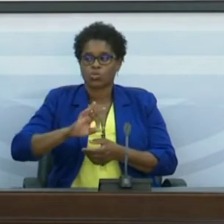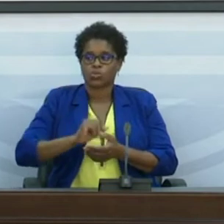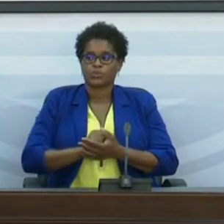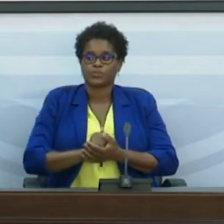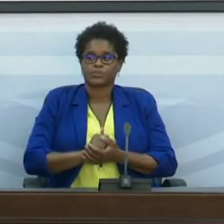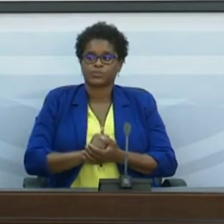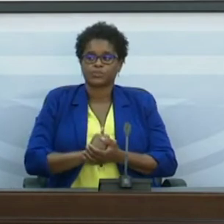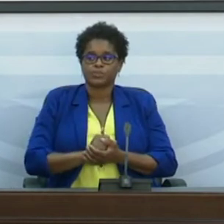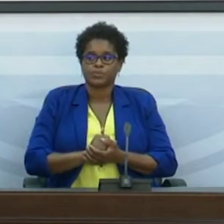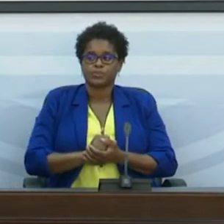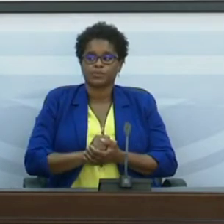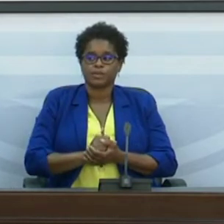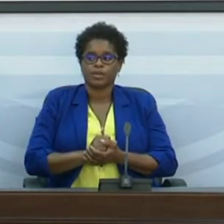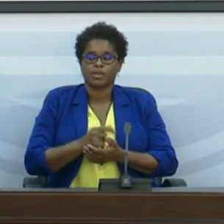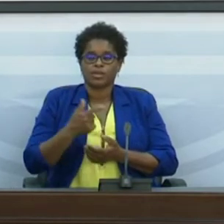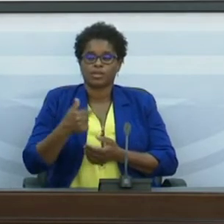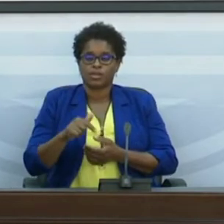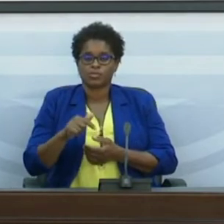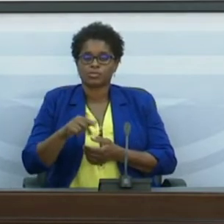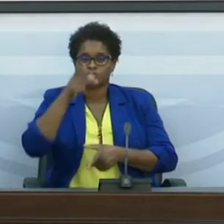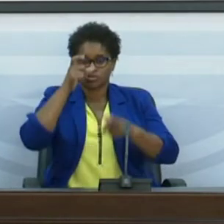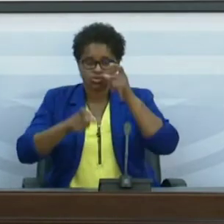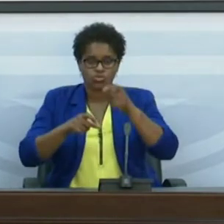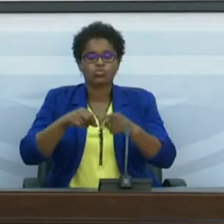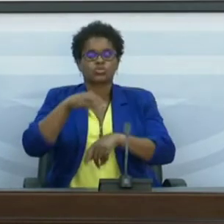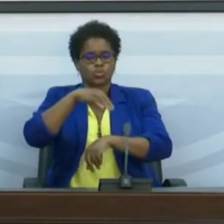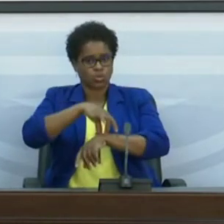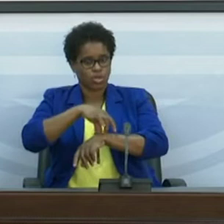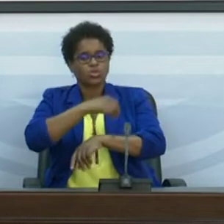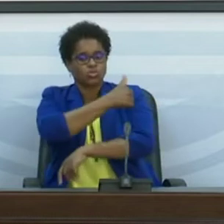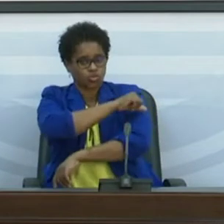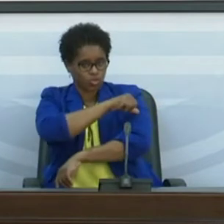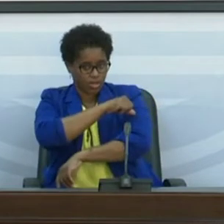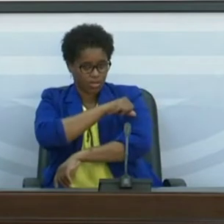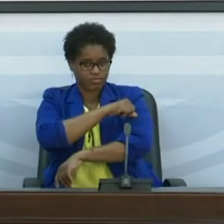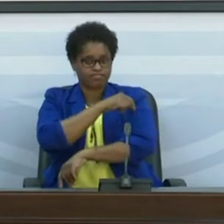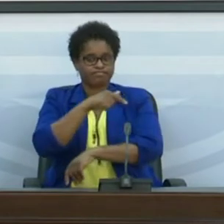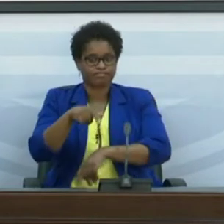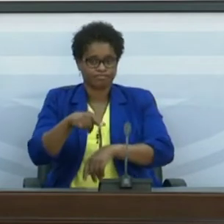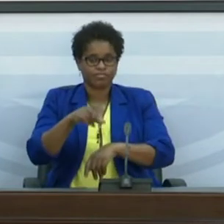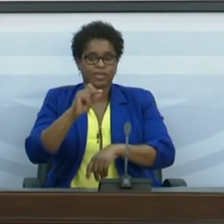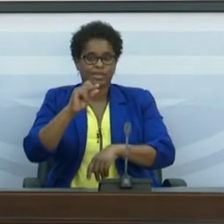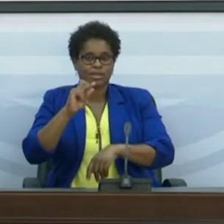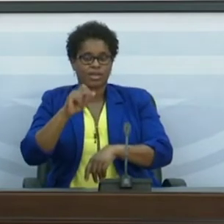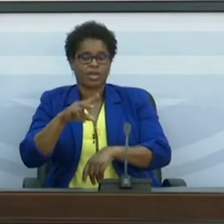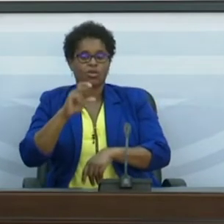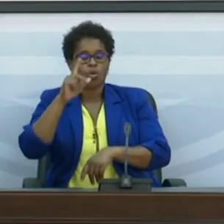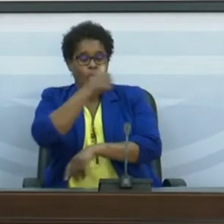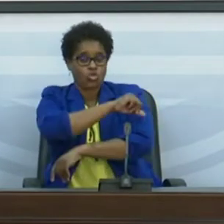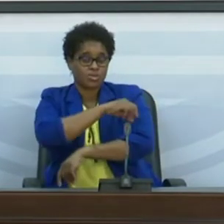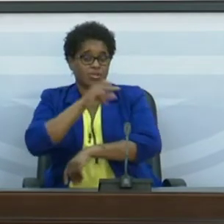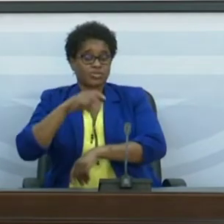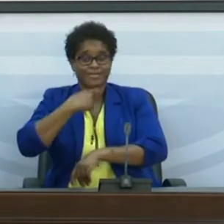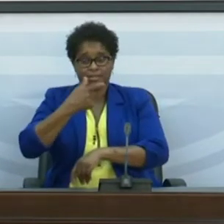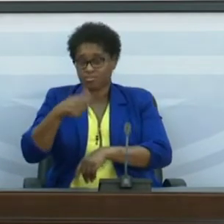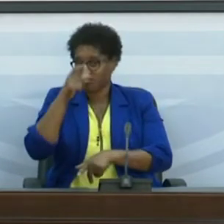Em termos de internamento, neste momento, no Hospital Agostinho Neto, não há pessoas internadas